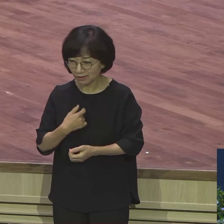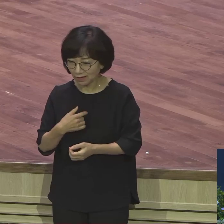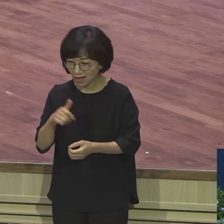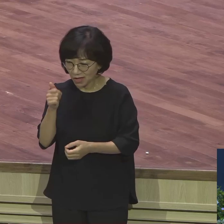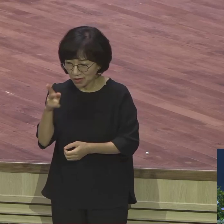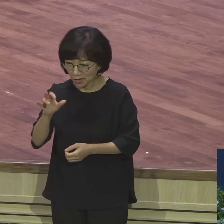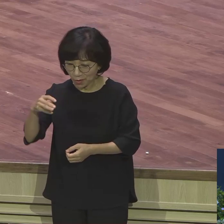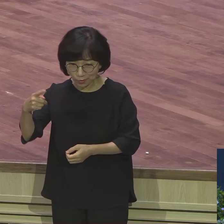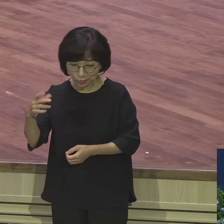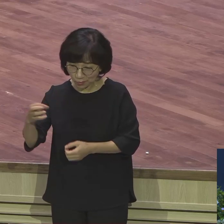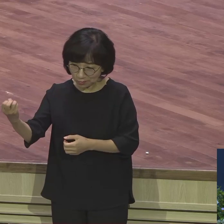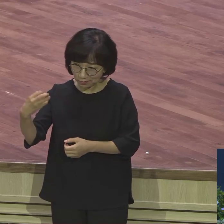맞느냐고요.